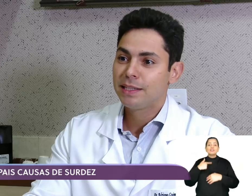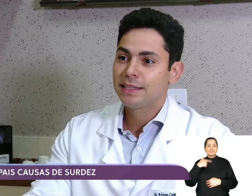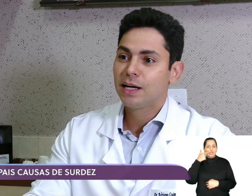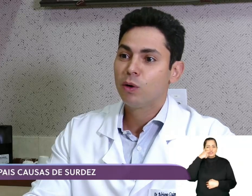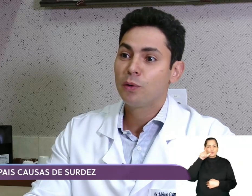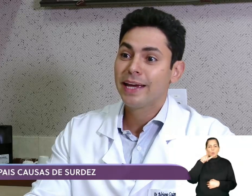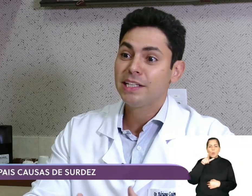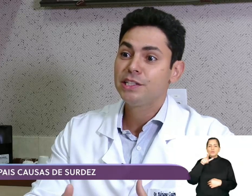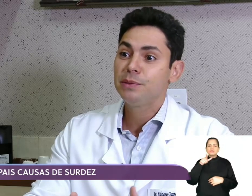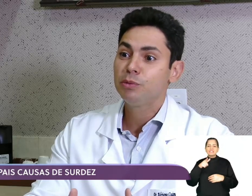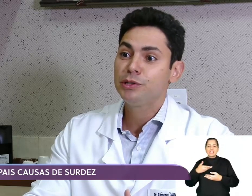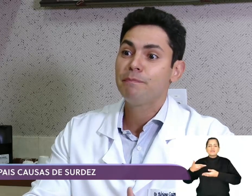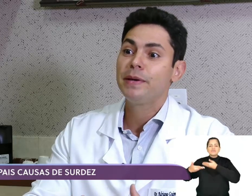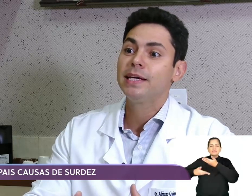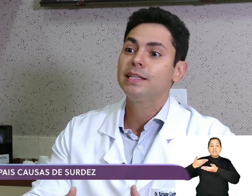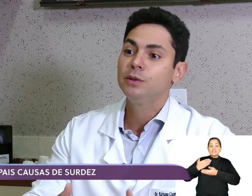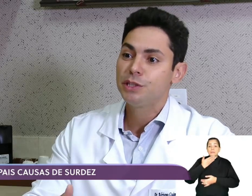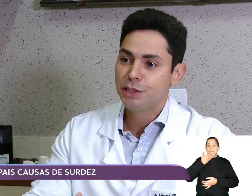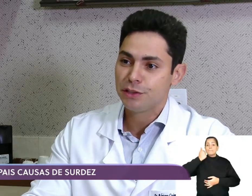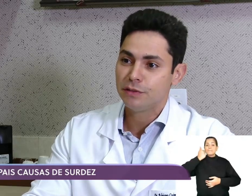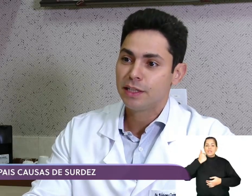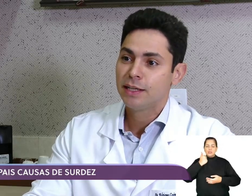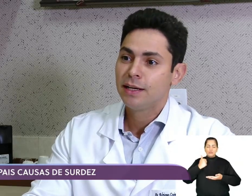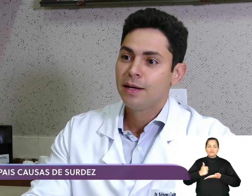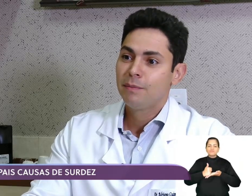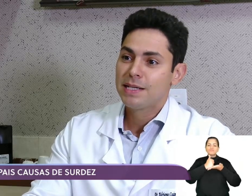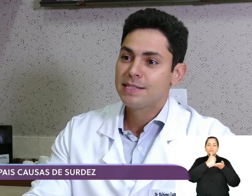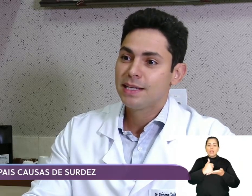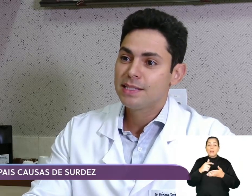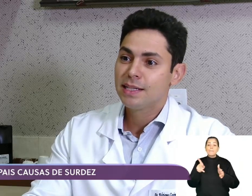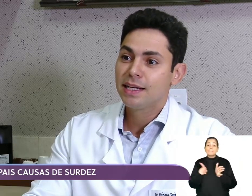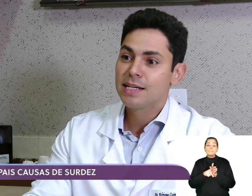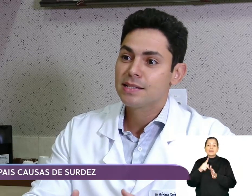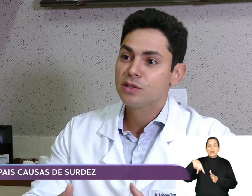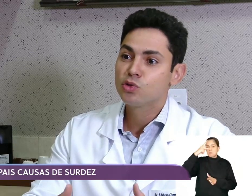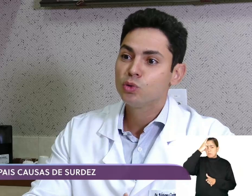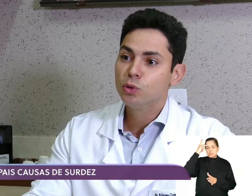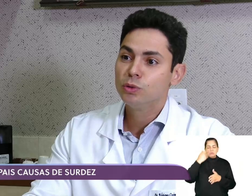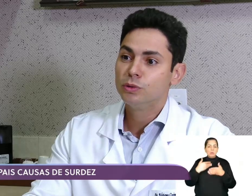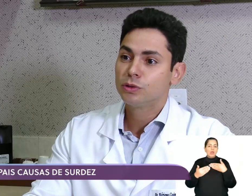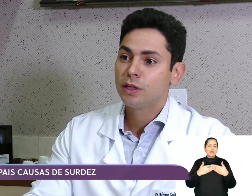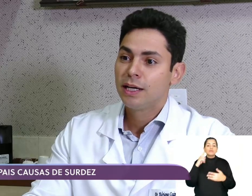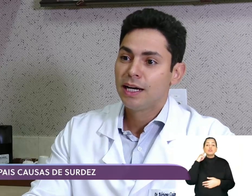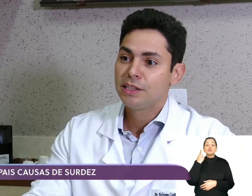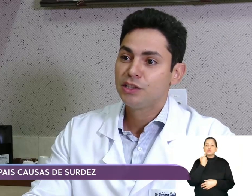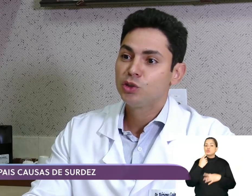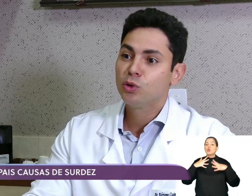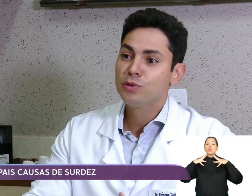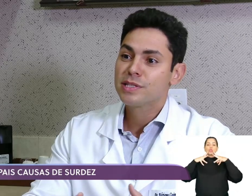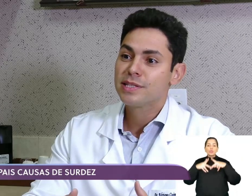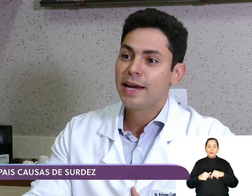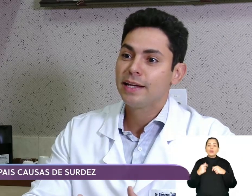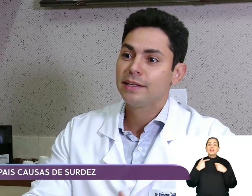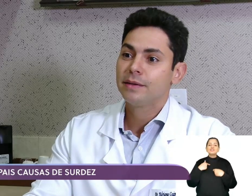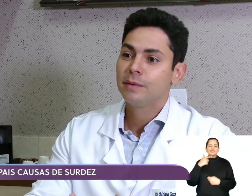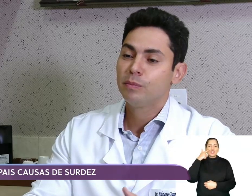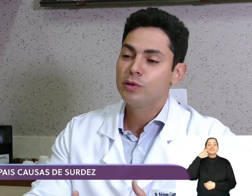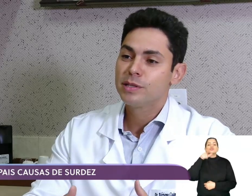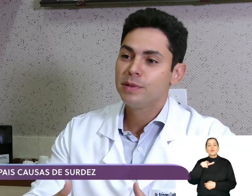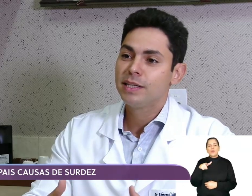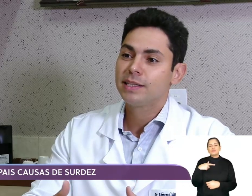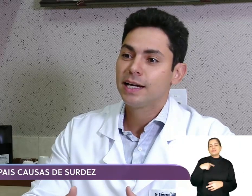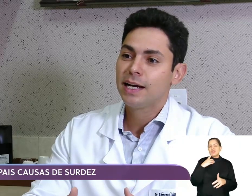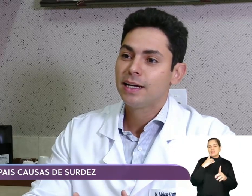reabilitar qualquer tipo de perda auditiva. Pacientes que nascem surdos, a gente consegue